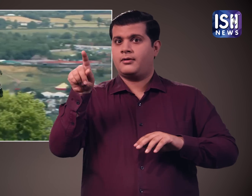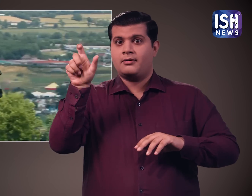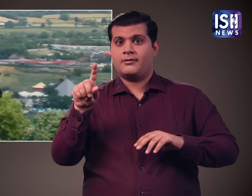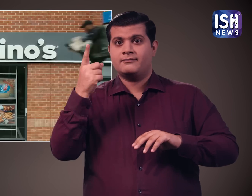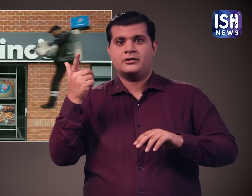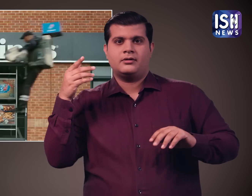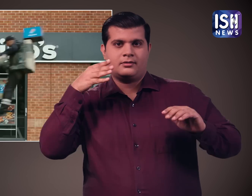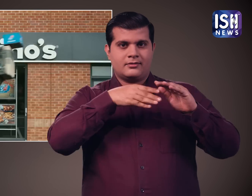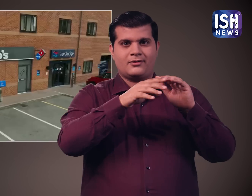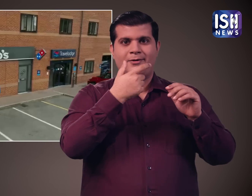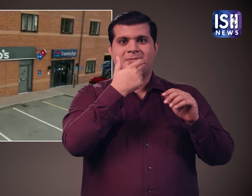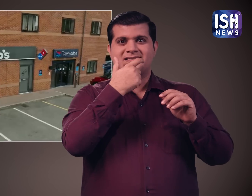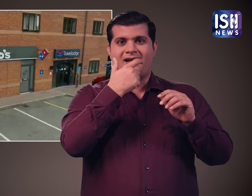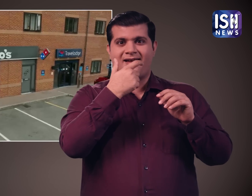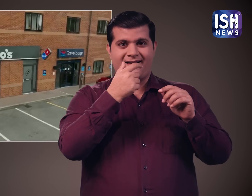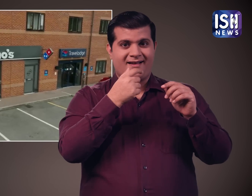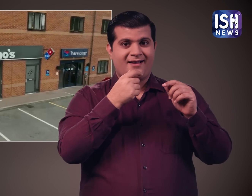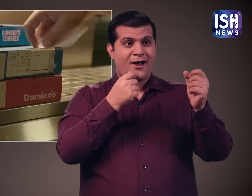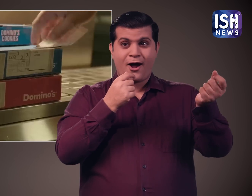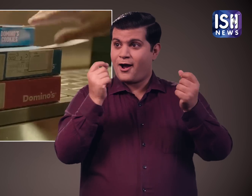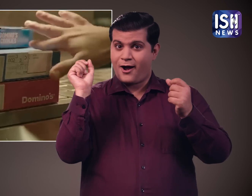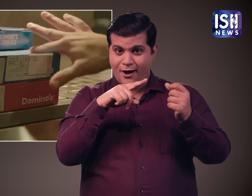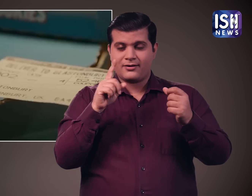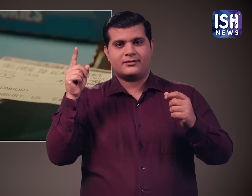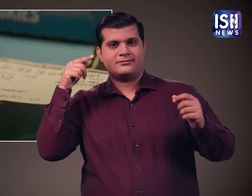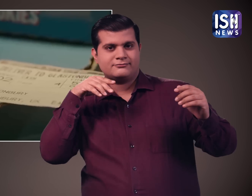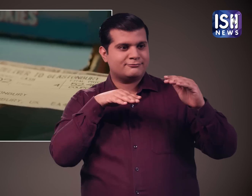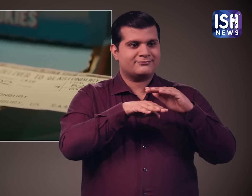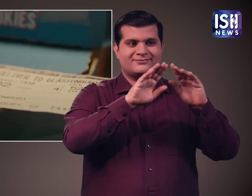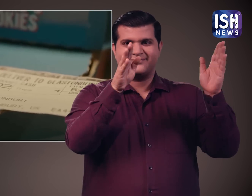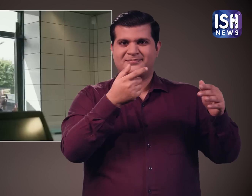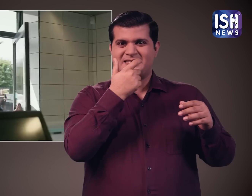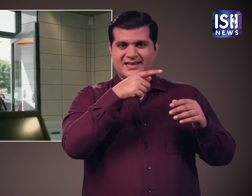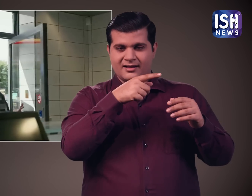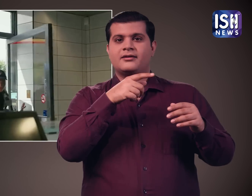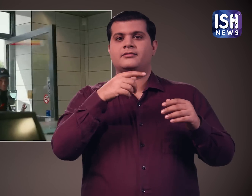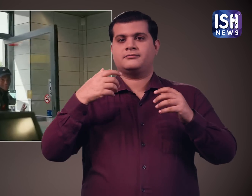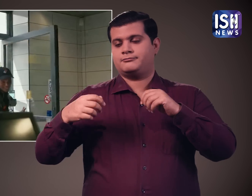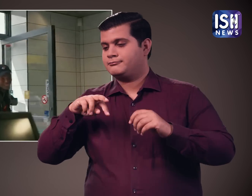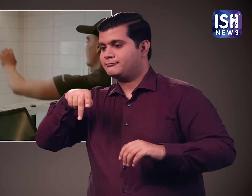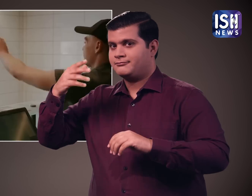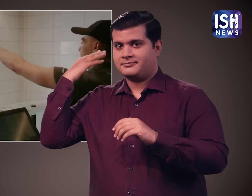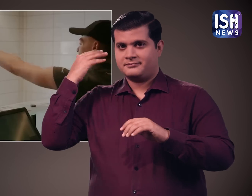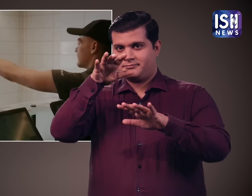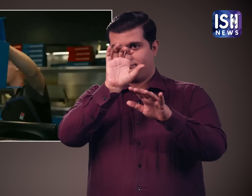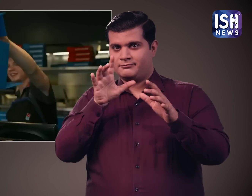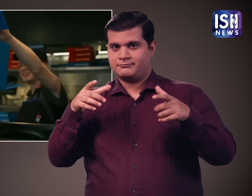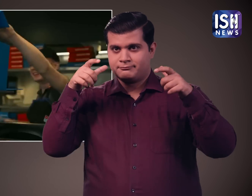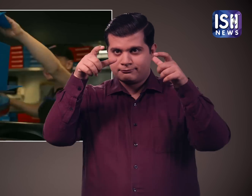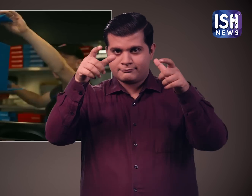पाइलट सबसे पहले स्टोर में दाखिल होता है स्टोर का स्टाफ पीजा को जेट पैक के डिब्बे में रखता